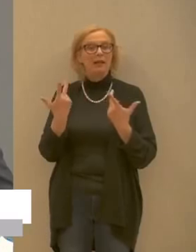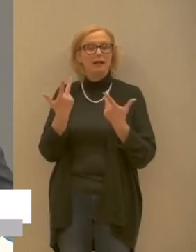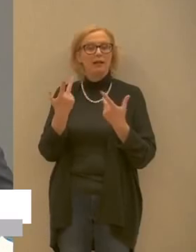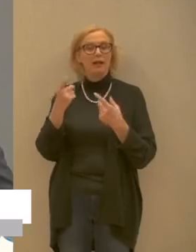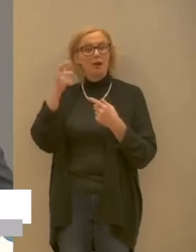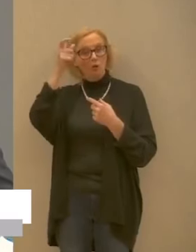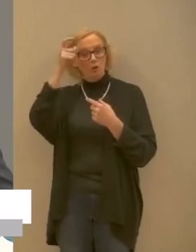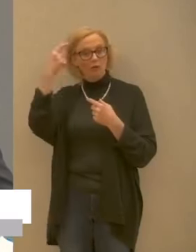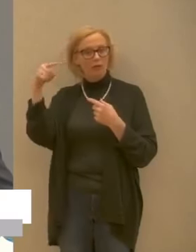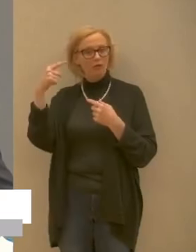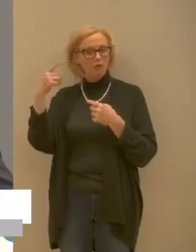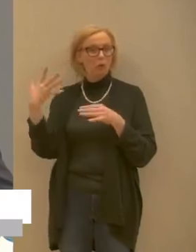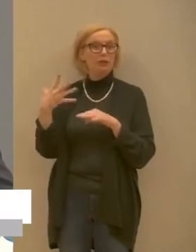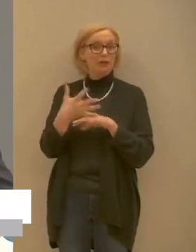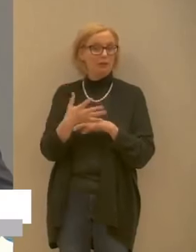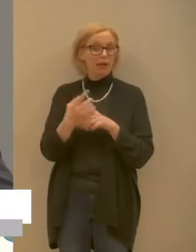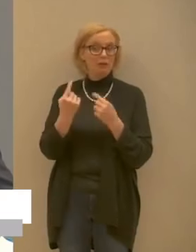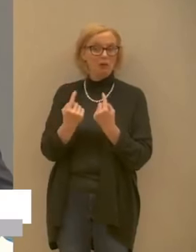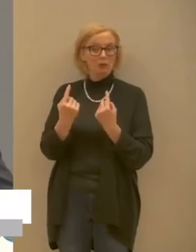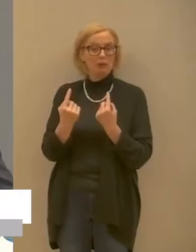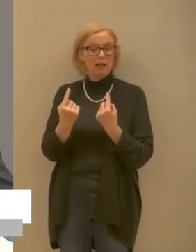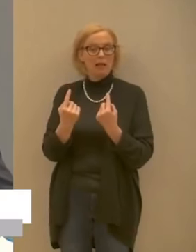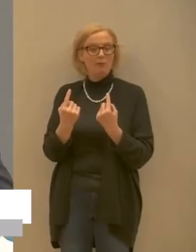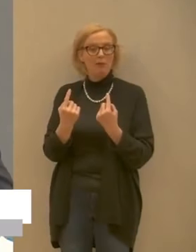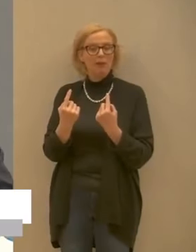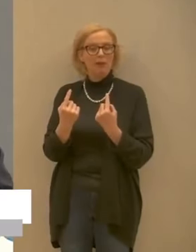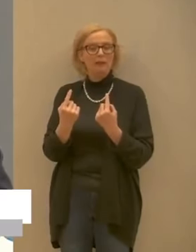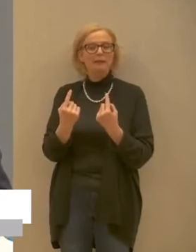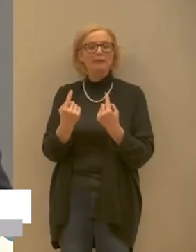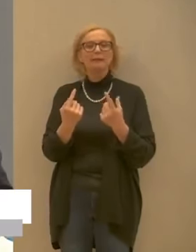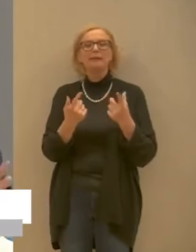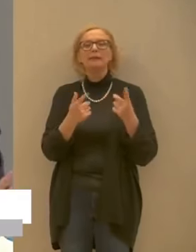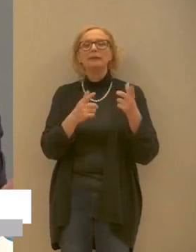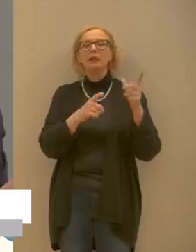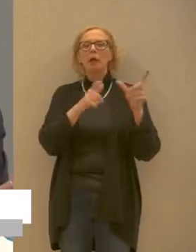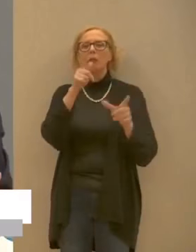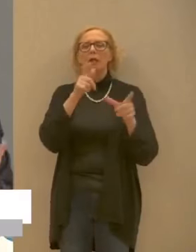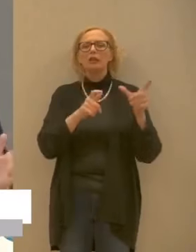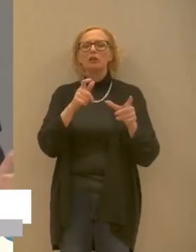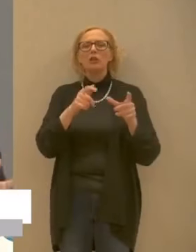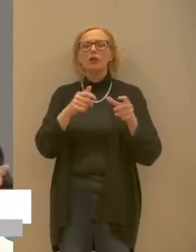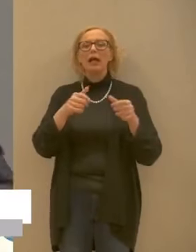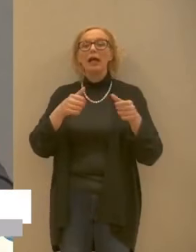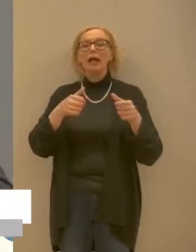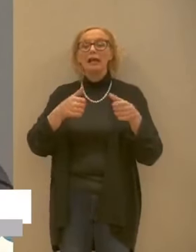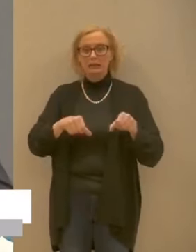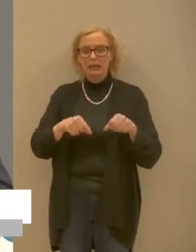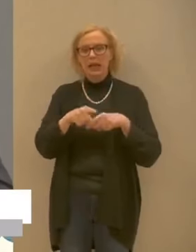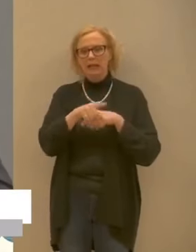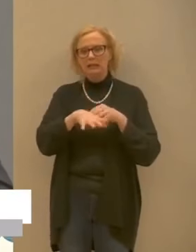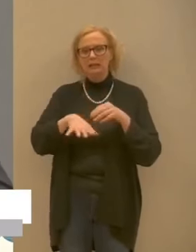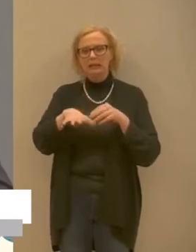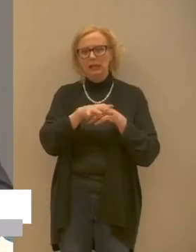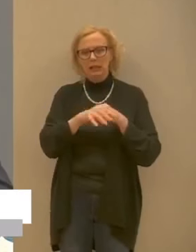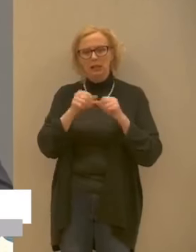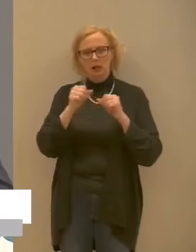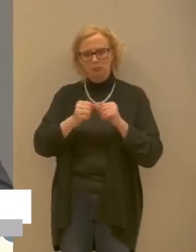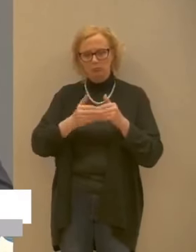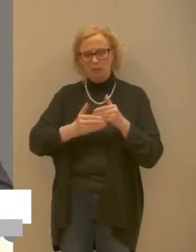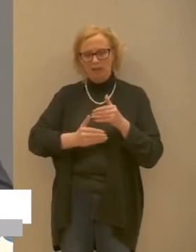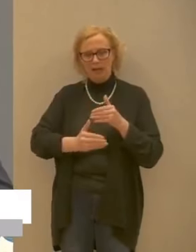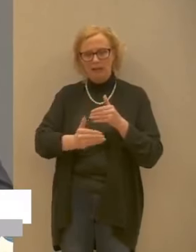governativo per cui le persone che sono residenti in un posto rimangono residenti in questa fase